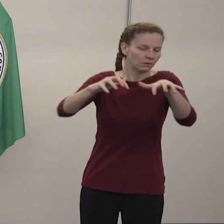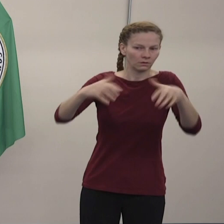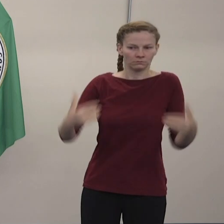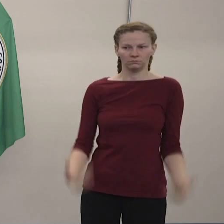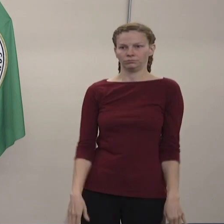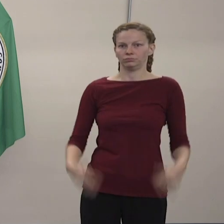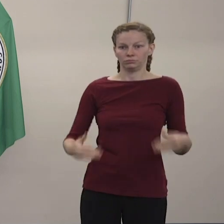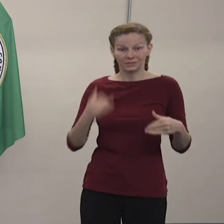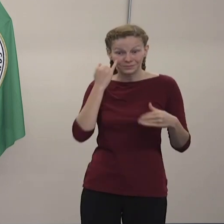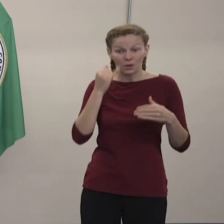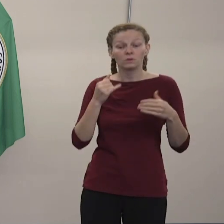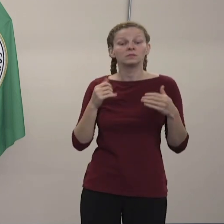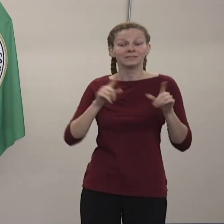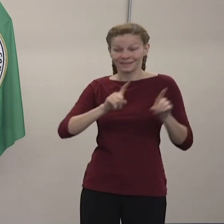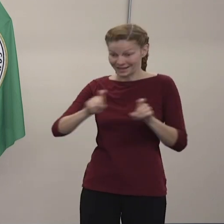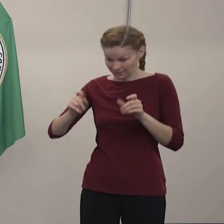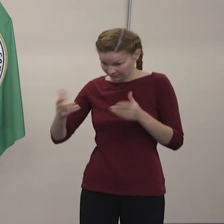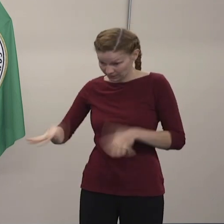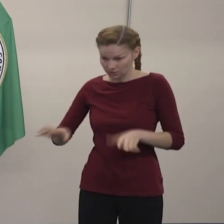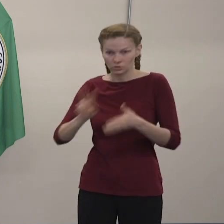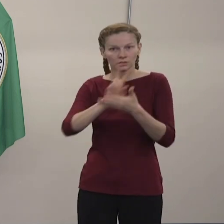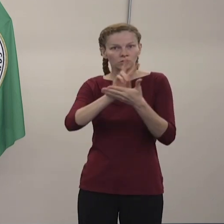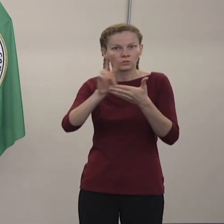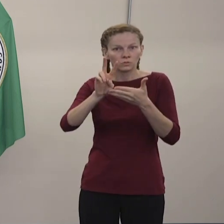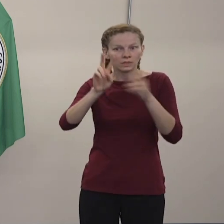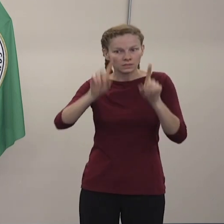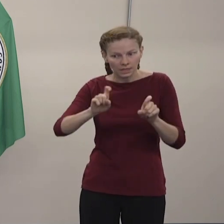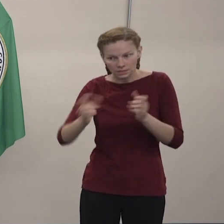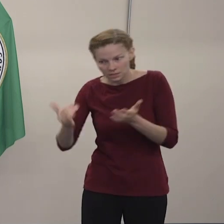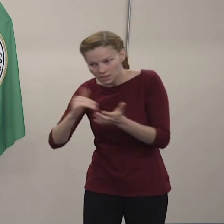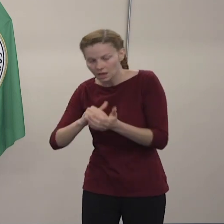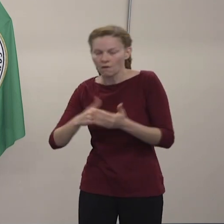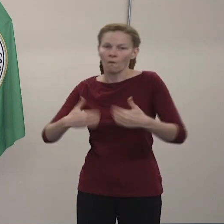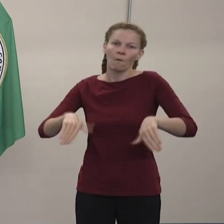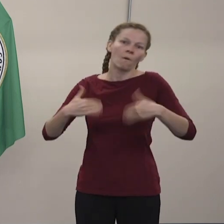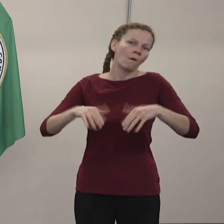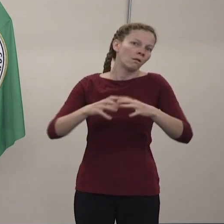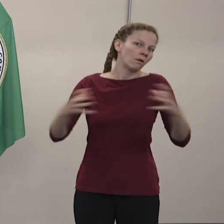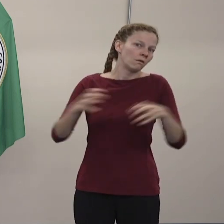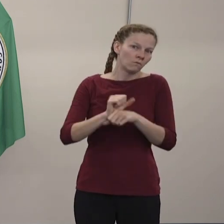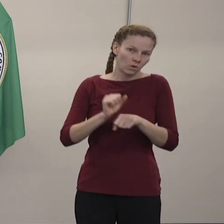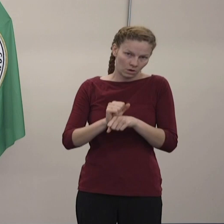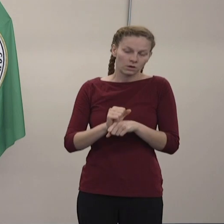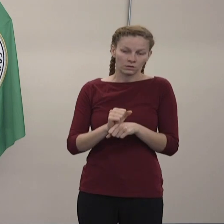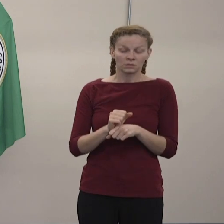les están incrementando la facilidad de poder hacer las pruebas,